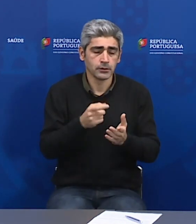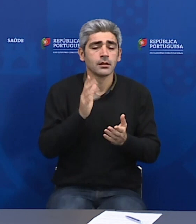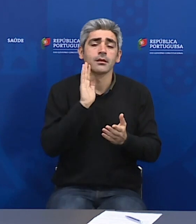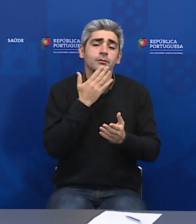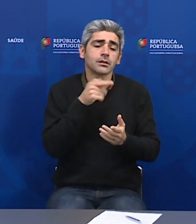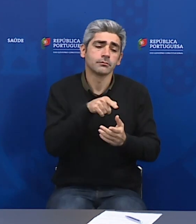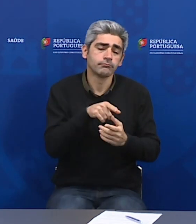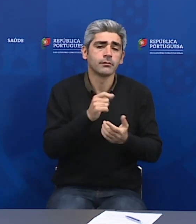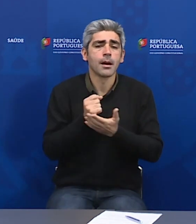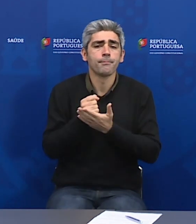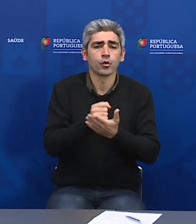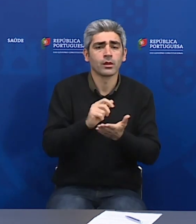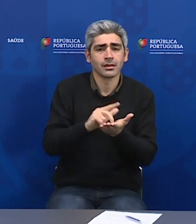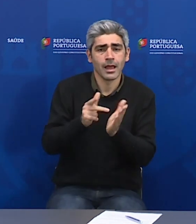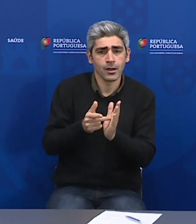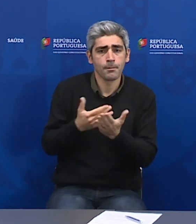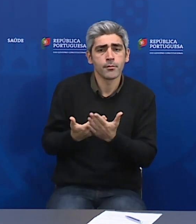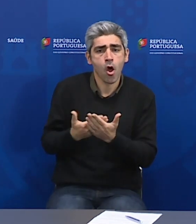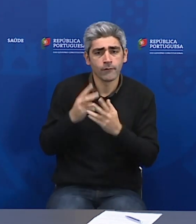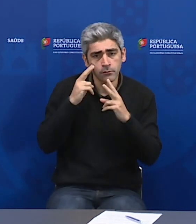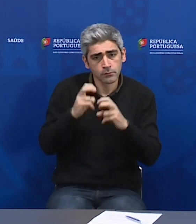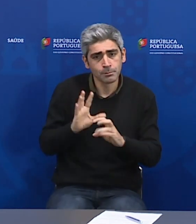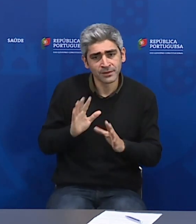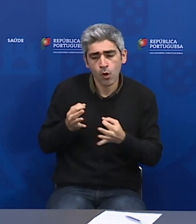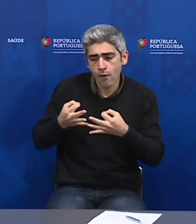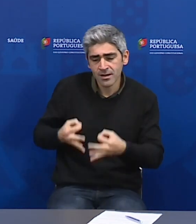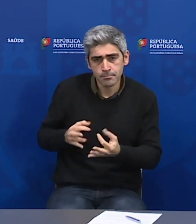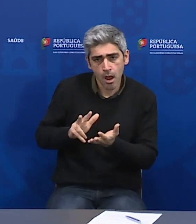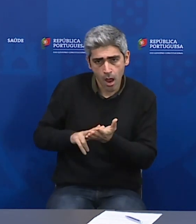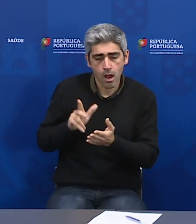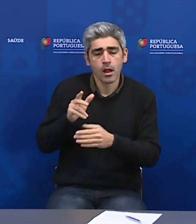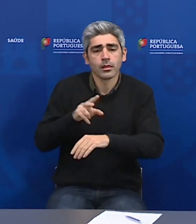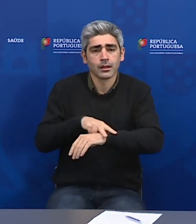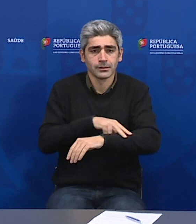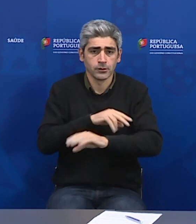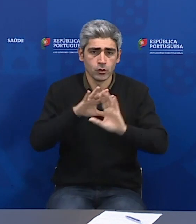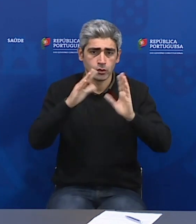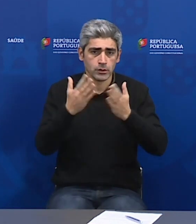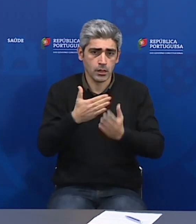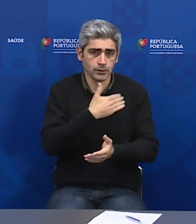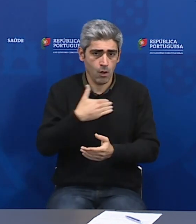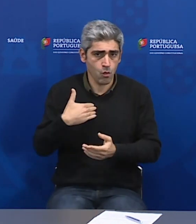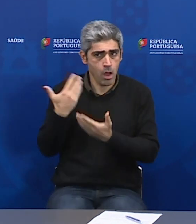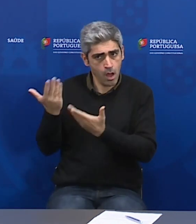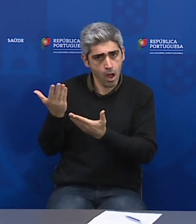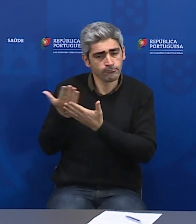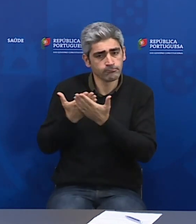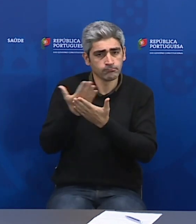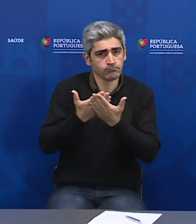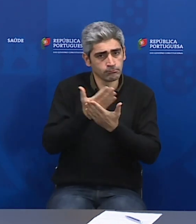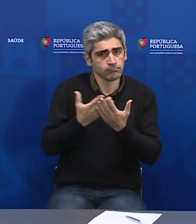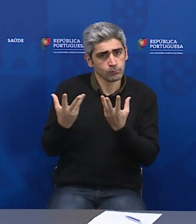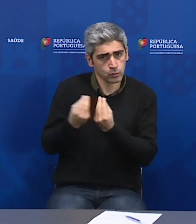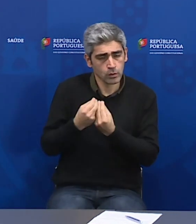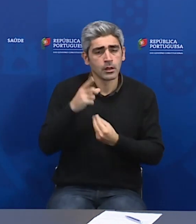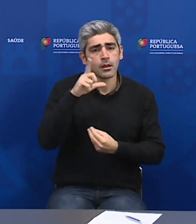acordo com o suporte técnico com evidência científica e, por isso, temos a Direção-Geral de Saúde. Terá que ser feito também,